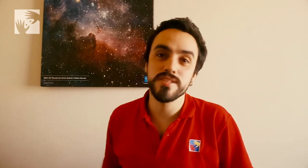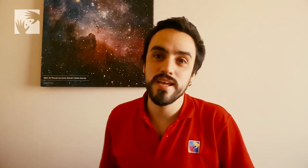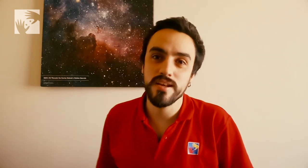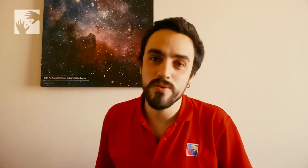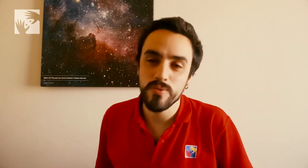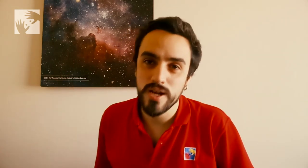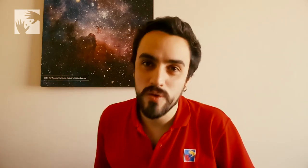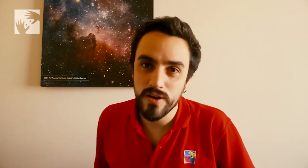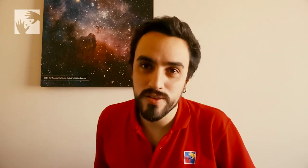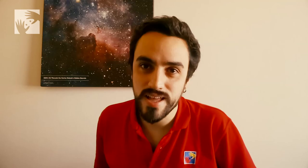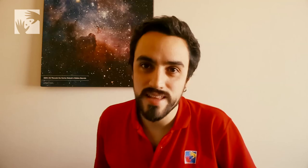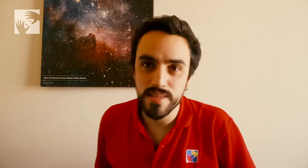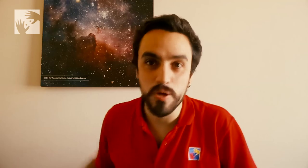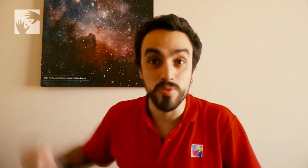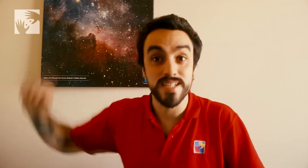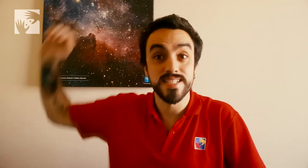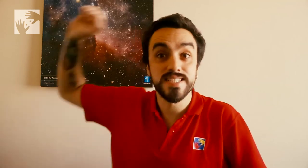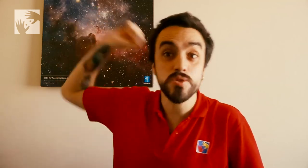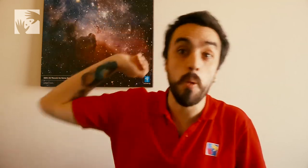en una nueva ronda de preguntas. ¡Chau, chau!